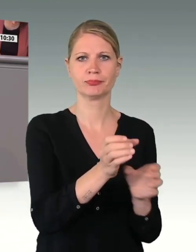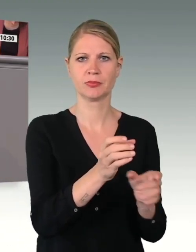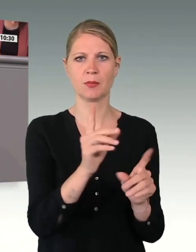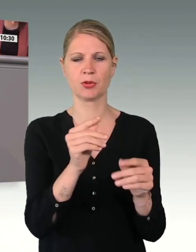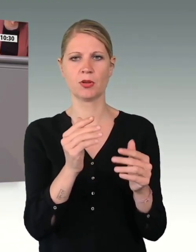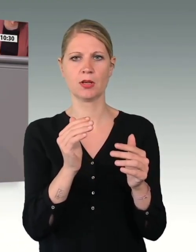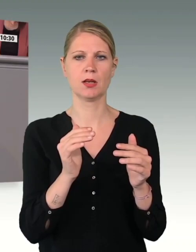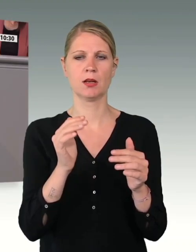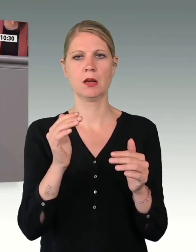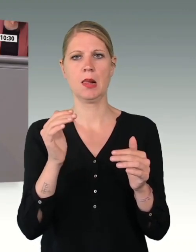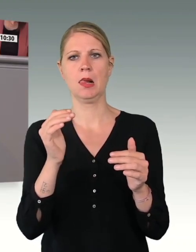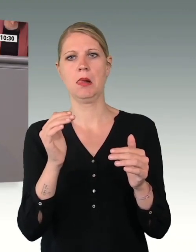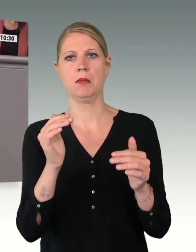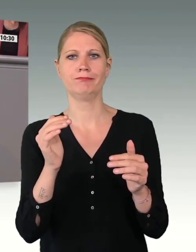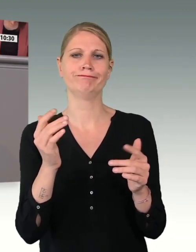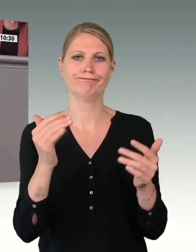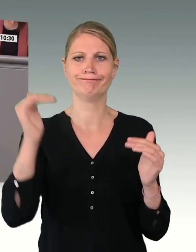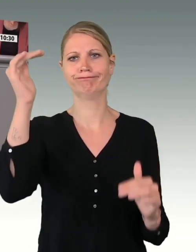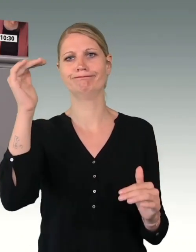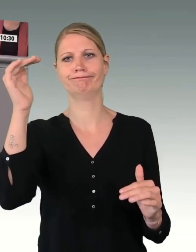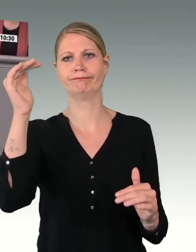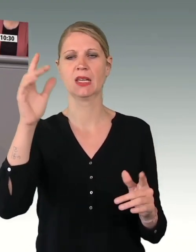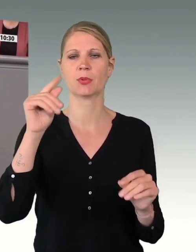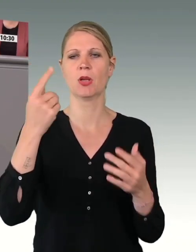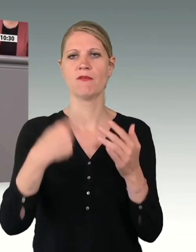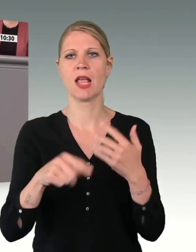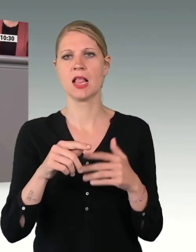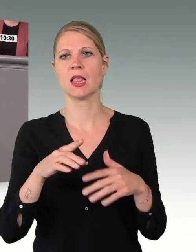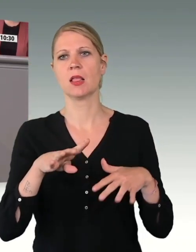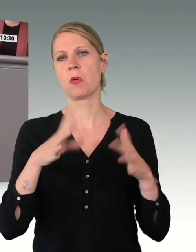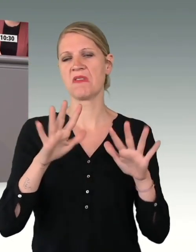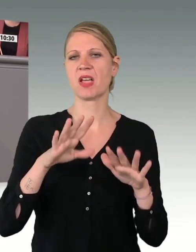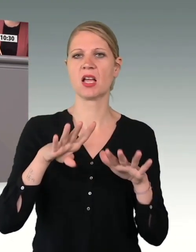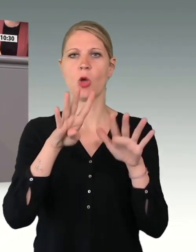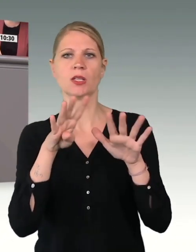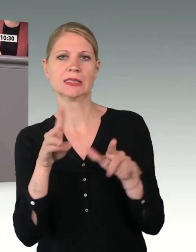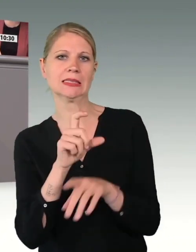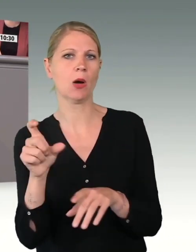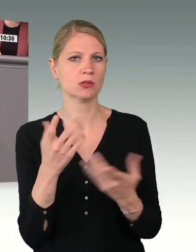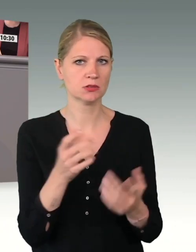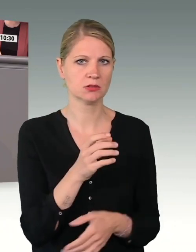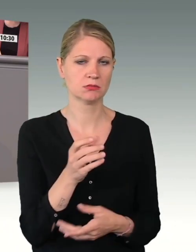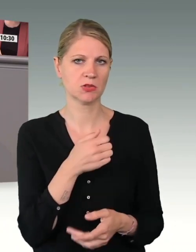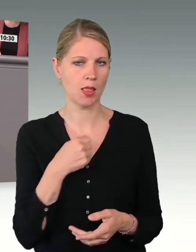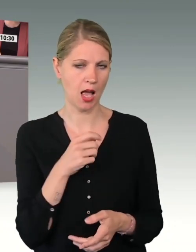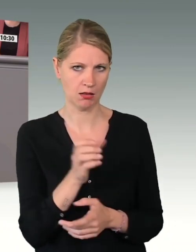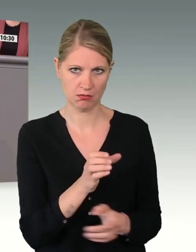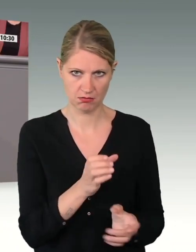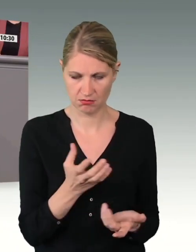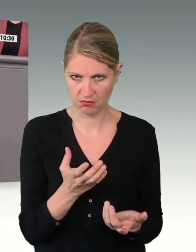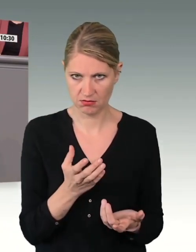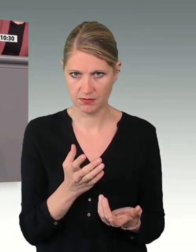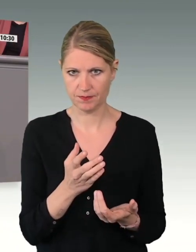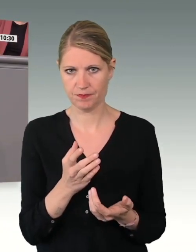19.000. Da haben wir also noch große Aufgaben vor uns. Positiv festzuhalten ist zunächst, dass es der